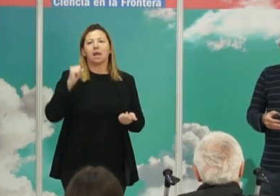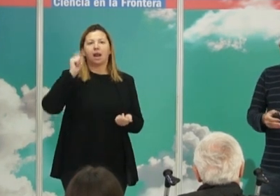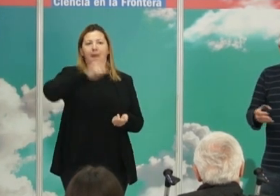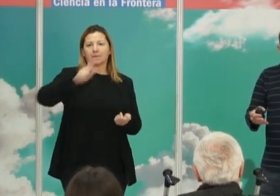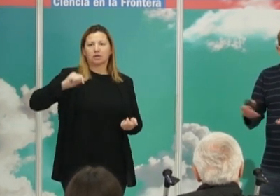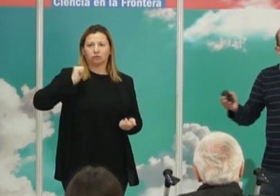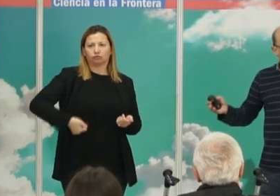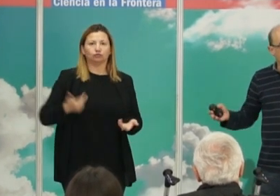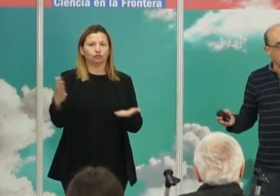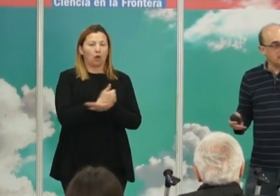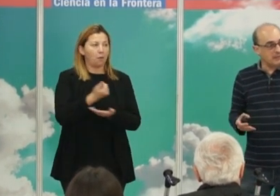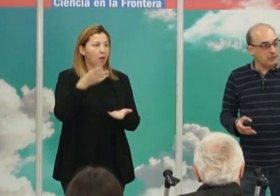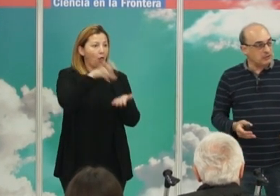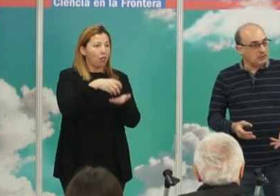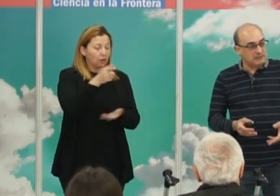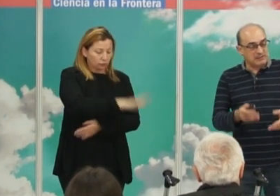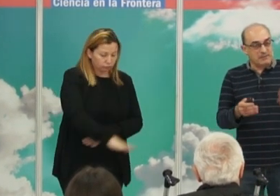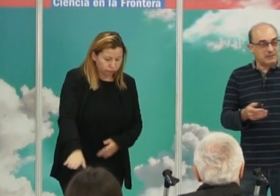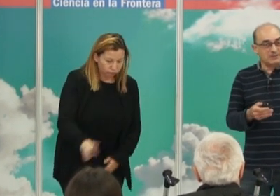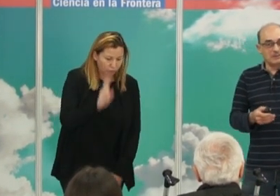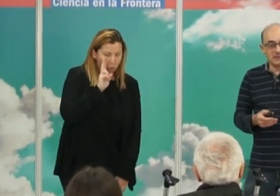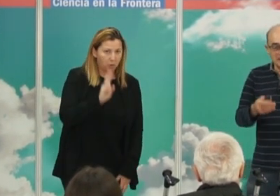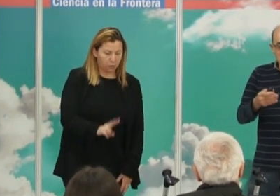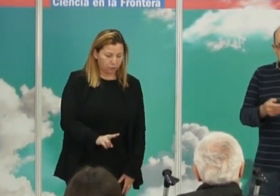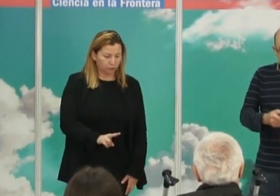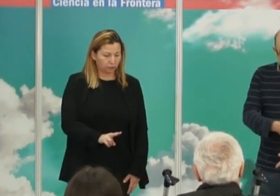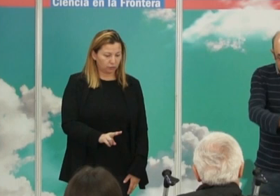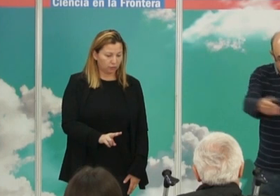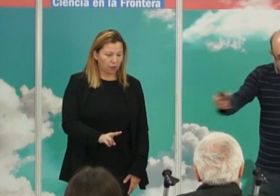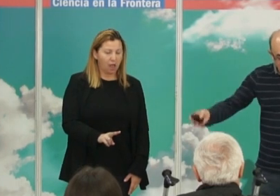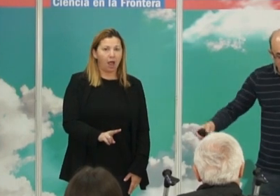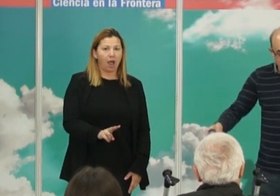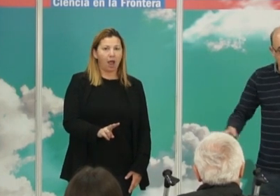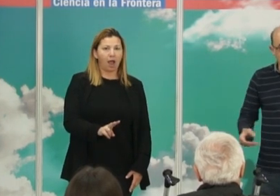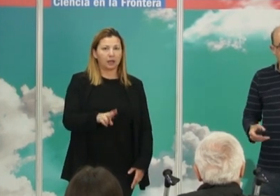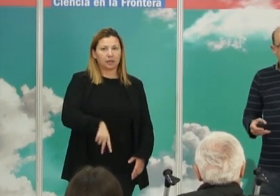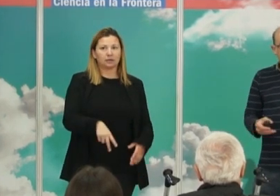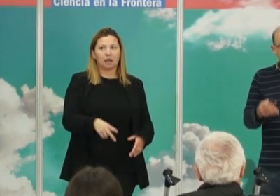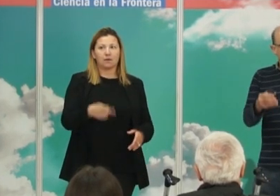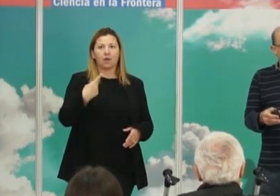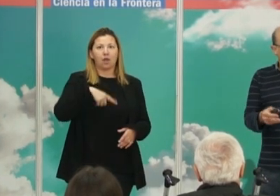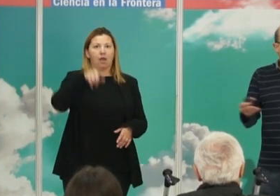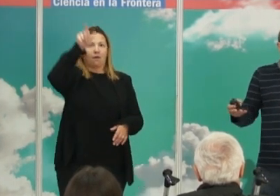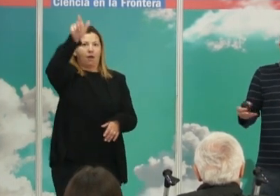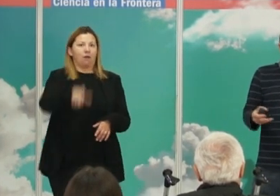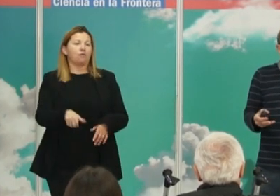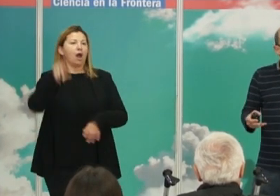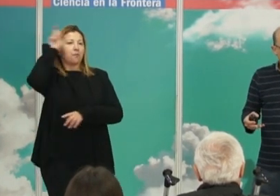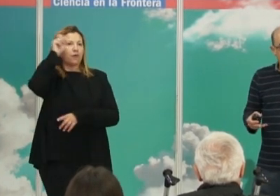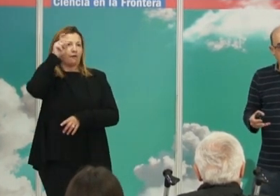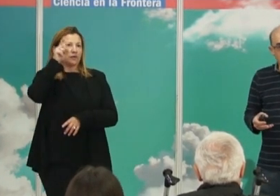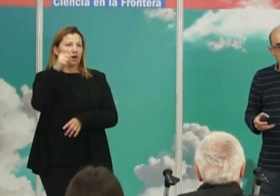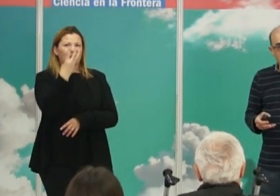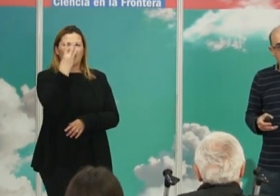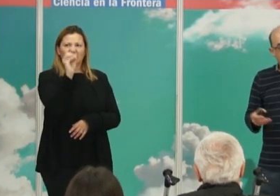ido a una guardería y hemos visto lo que es el neolítico, que es básicamente una chica que tiene 30 niños de allí metidos. Esto, claro, no pasa